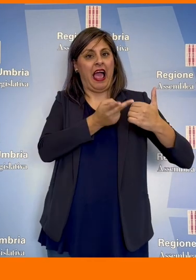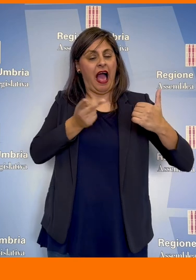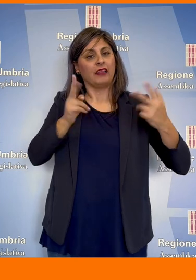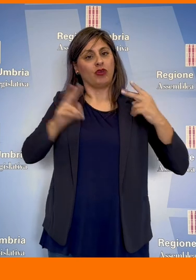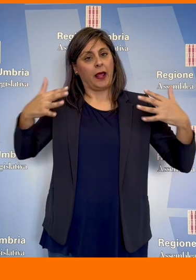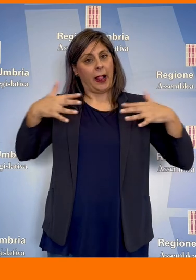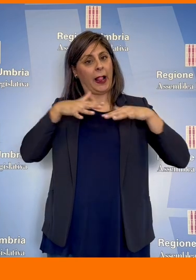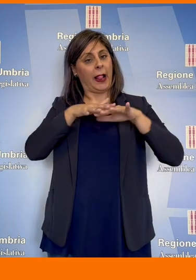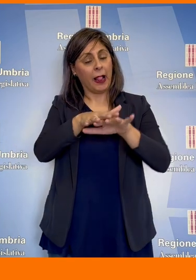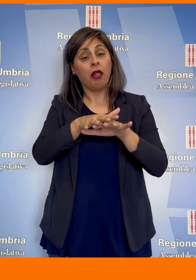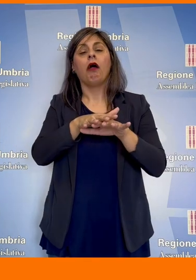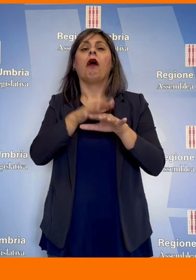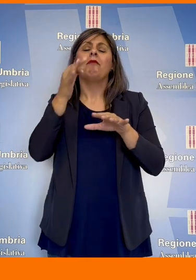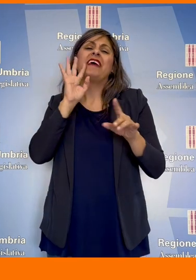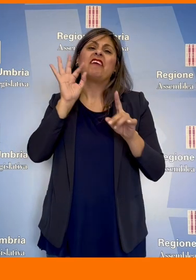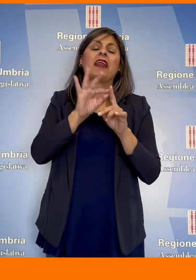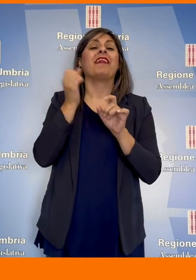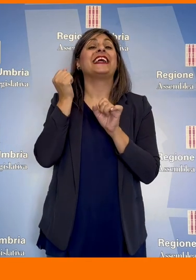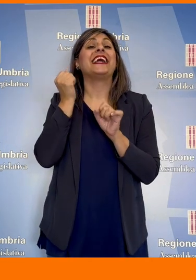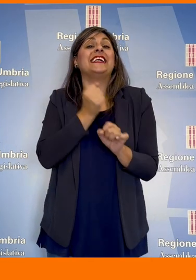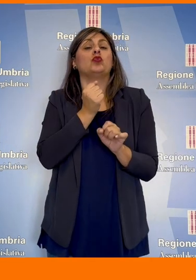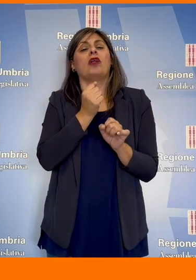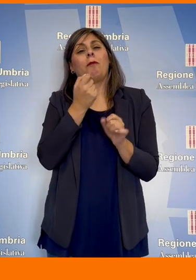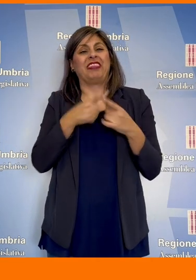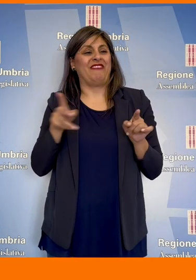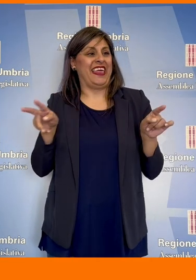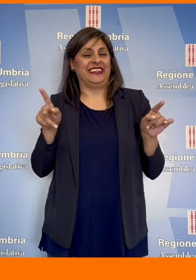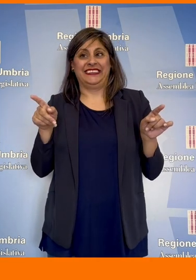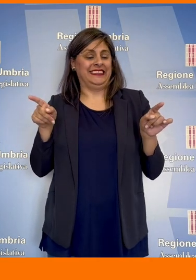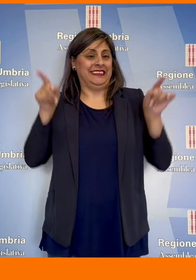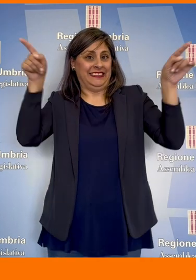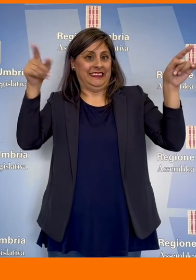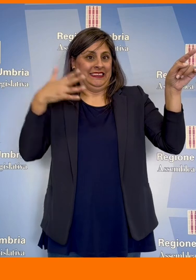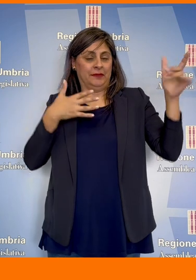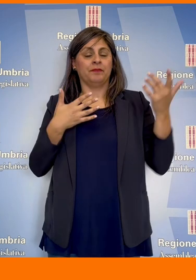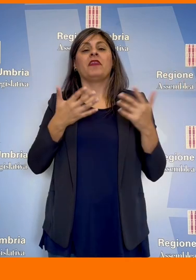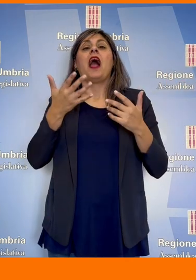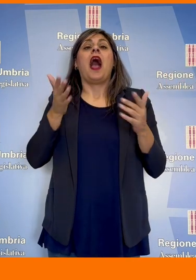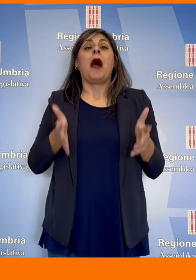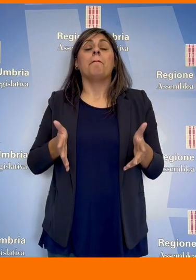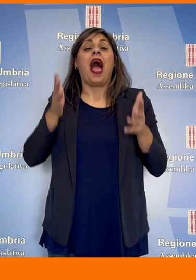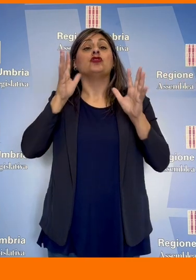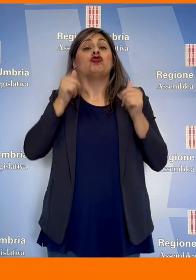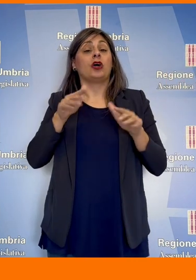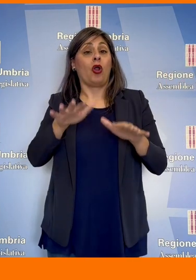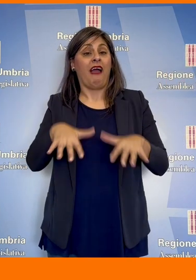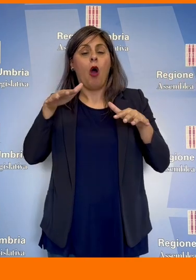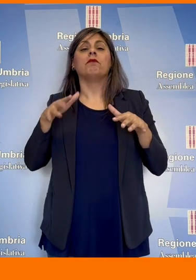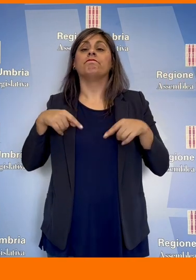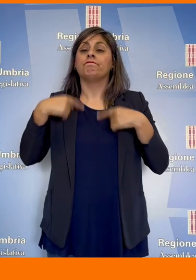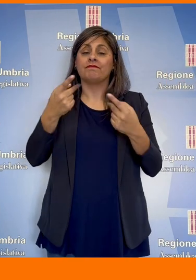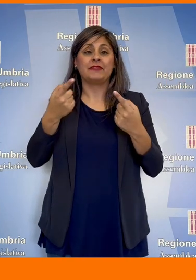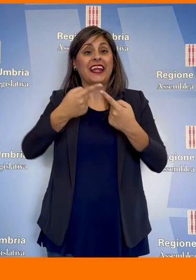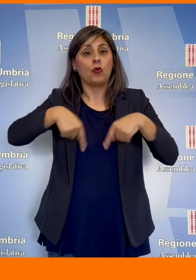tra loro e con riferimenti istituzionali diversi. L'Aula di Palazzo Cesaroni tornerà a